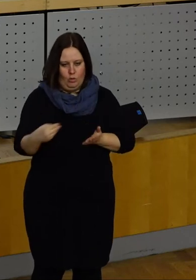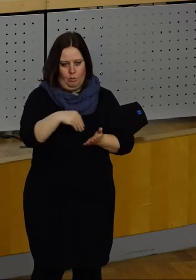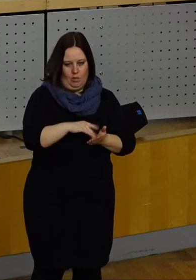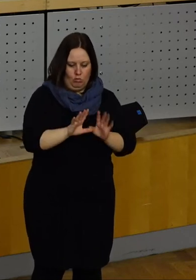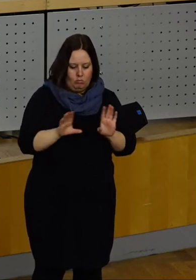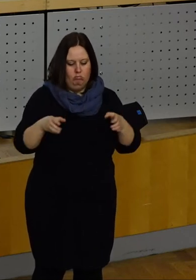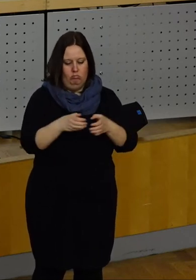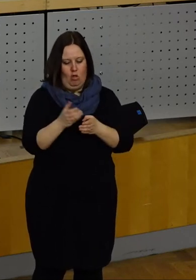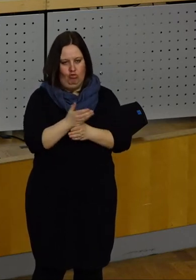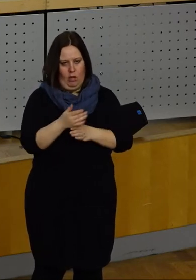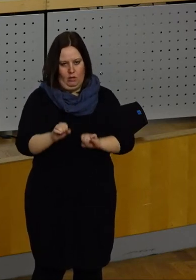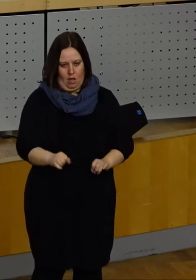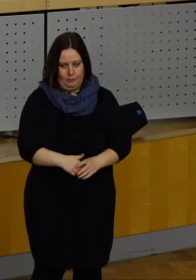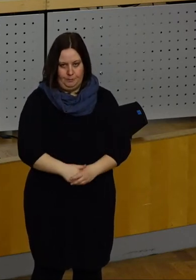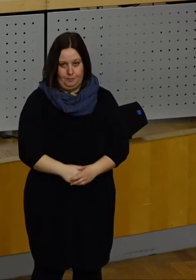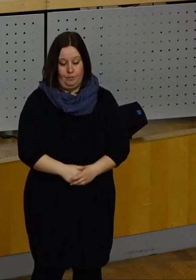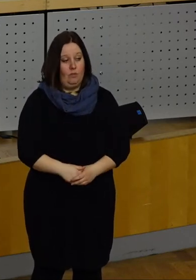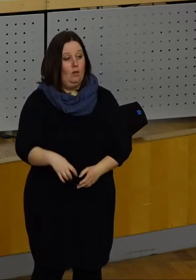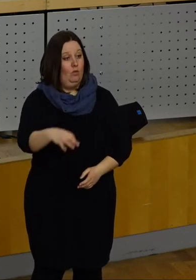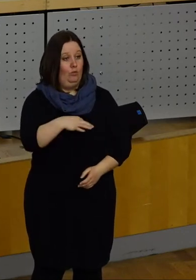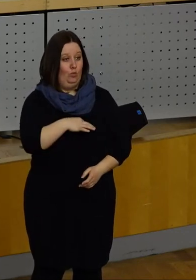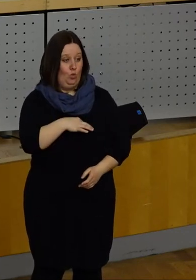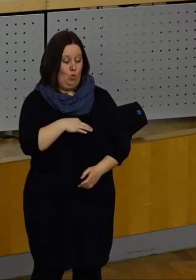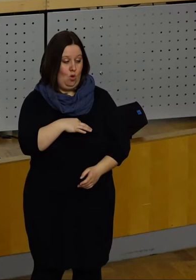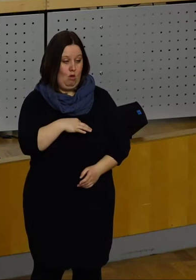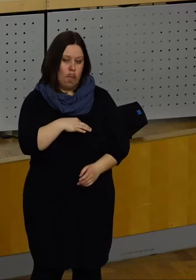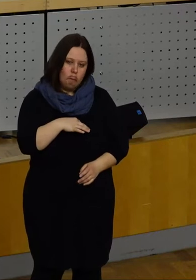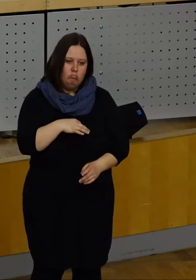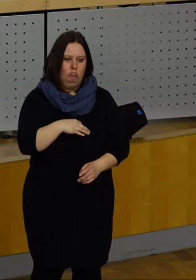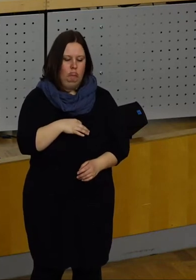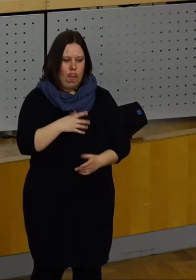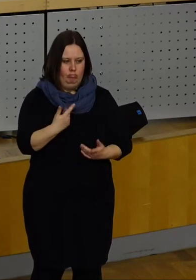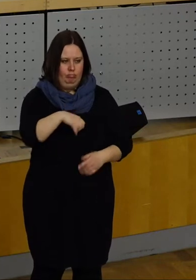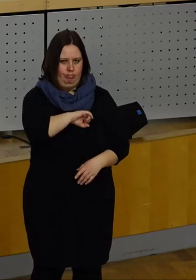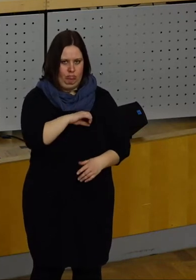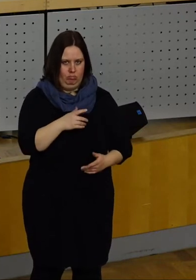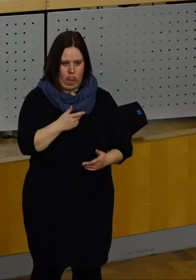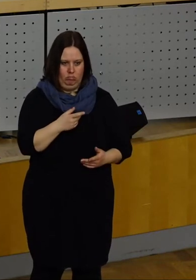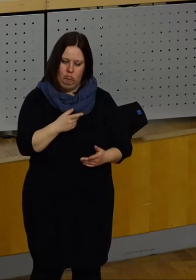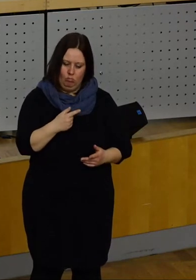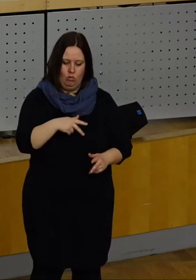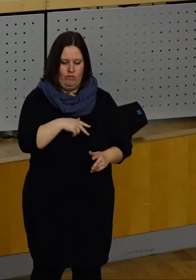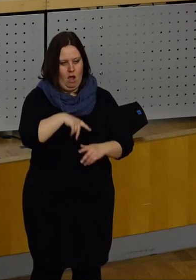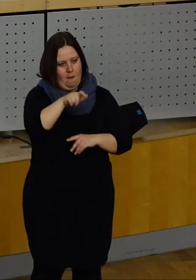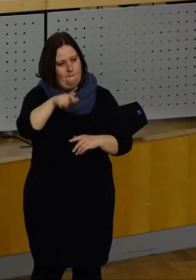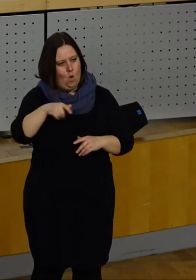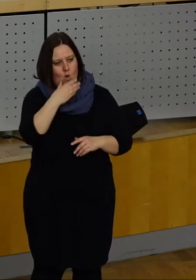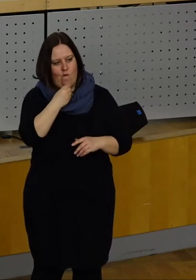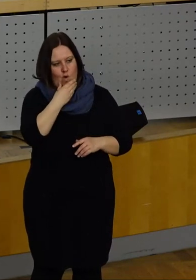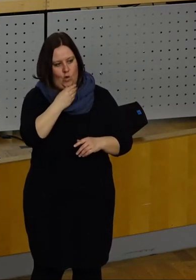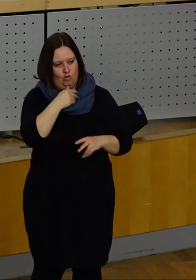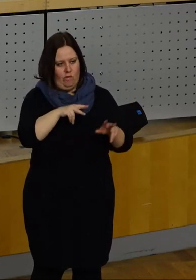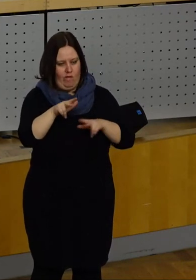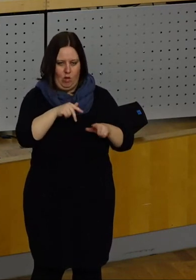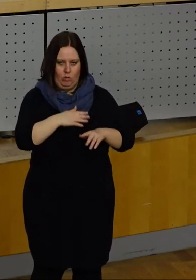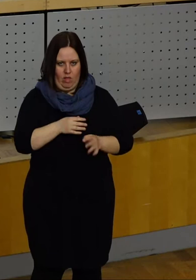geschlossen zufrieden sind. Für mich war dies mit Abstand der größte Zugewinn, wenn wir über bürgerfreundliche